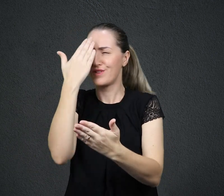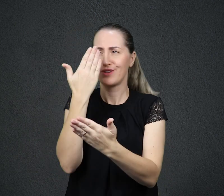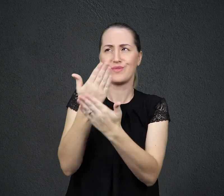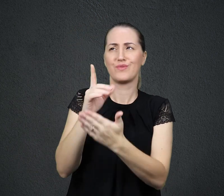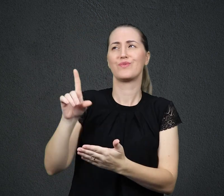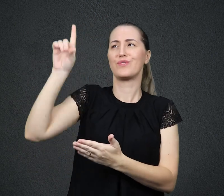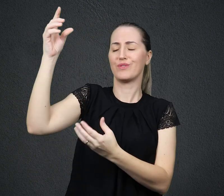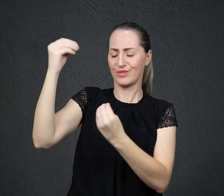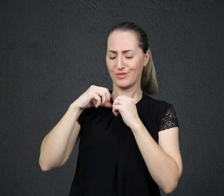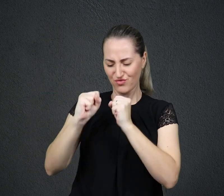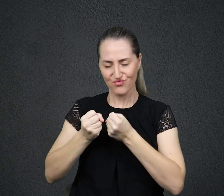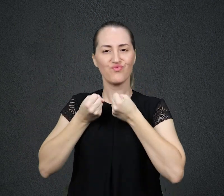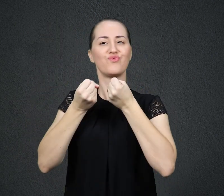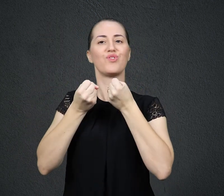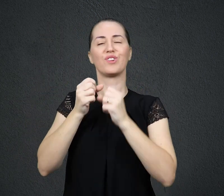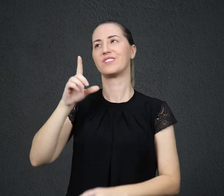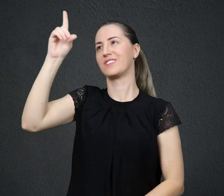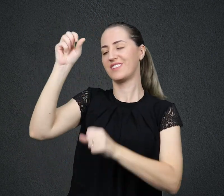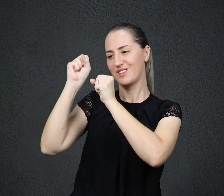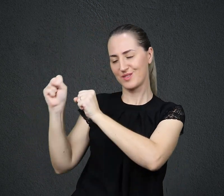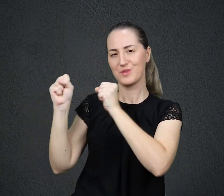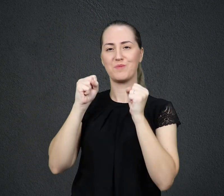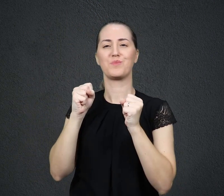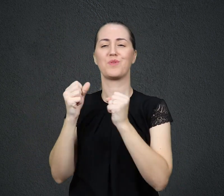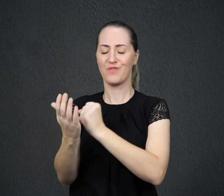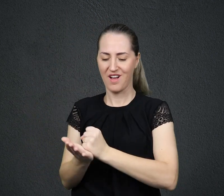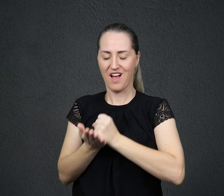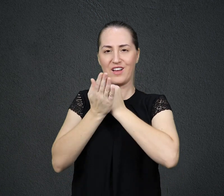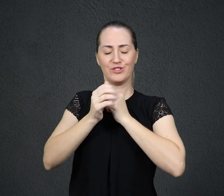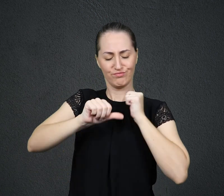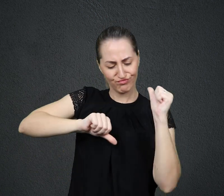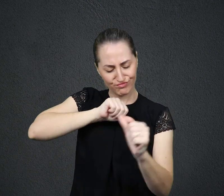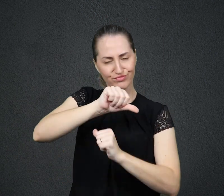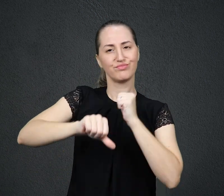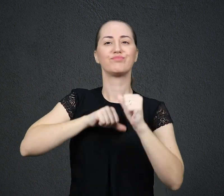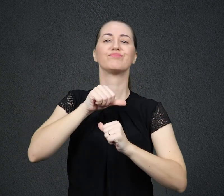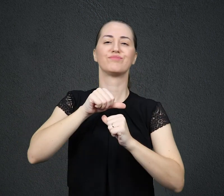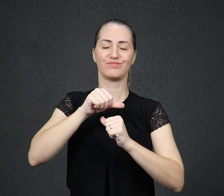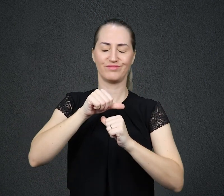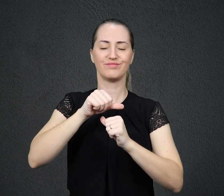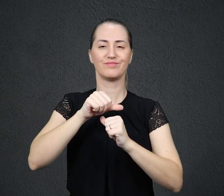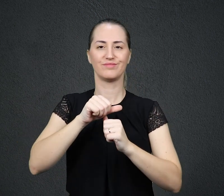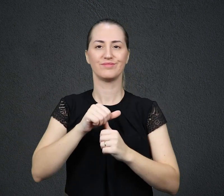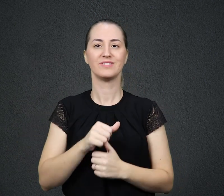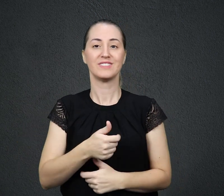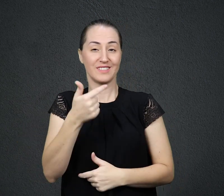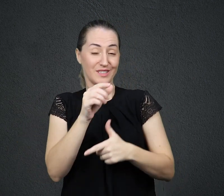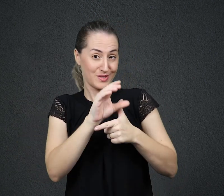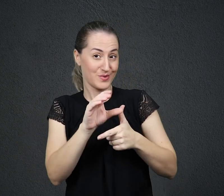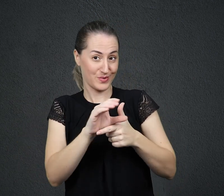poder se aperfeiçoa na sua fraqueza, segundo a carta aos Coríntios, capítulo 12, versículos 9 e 10. A